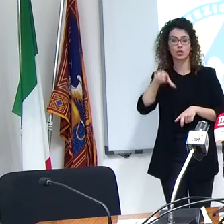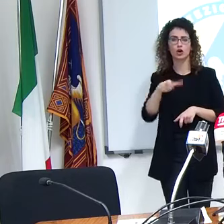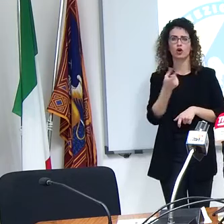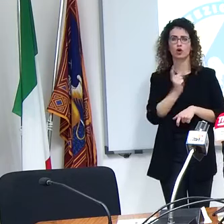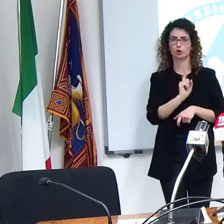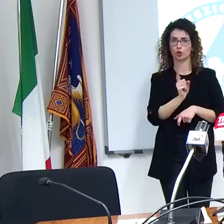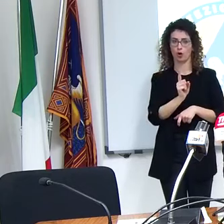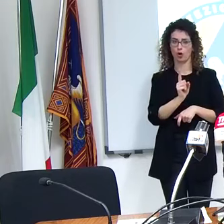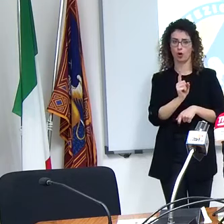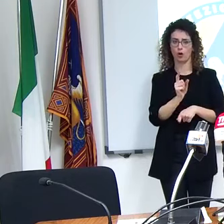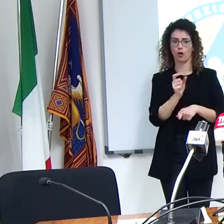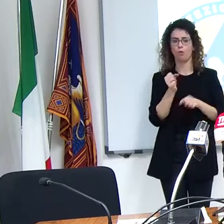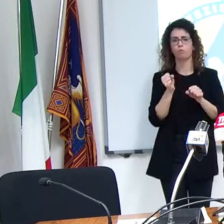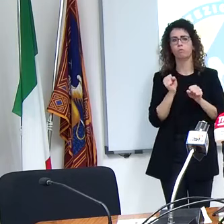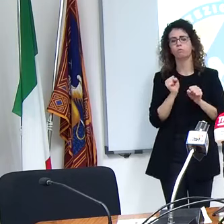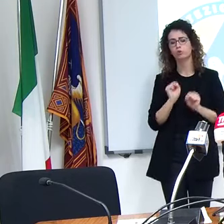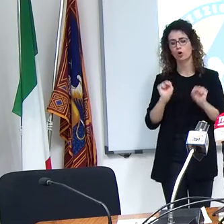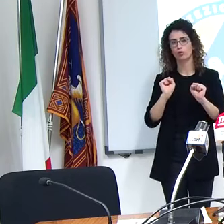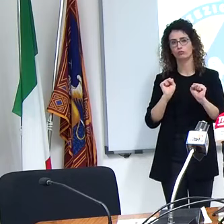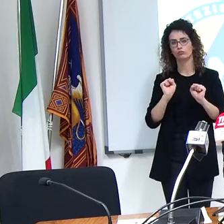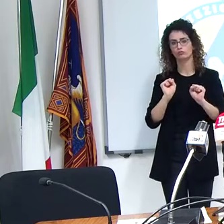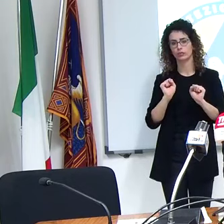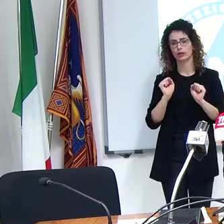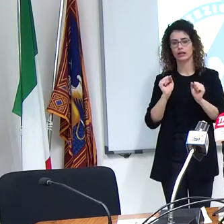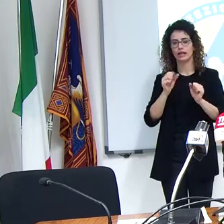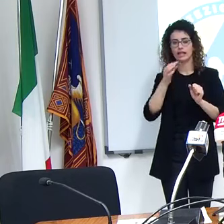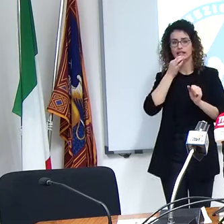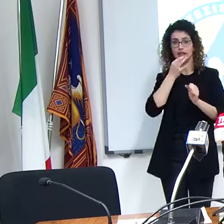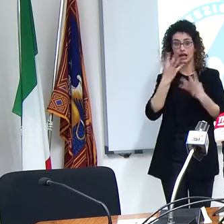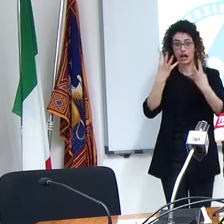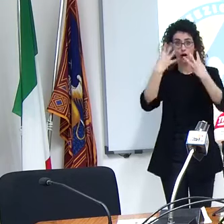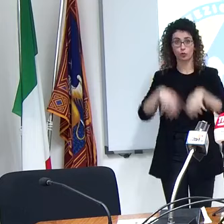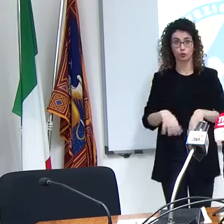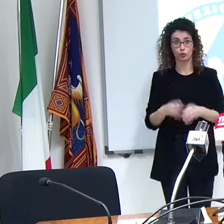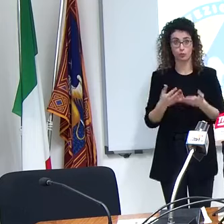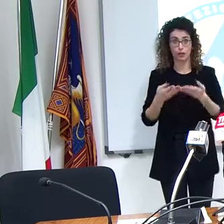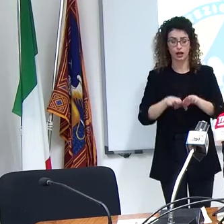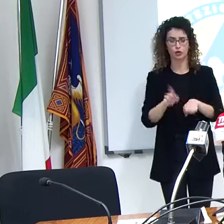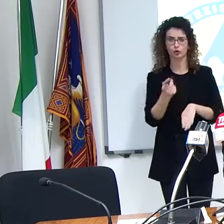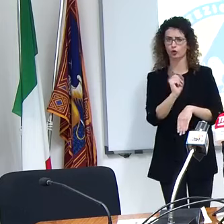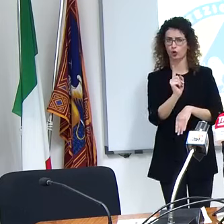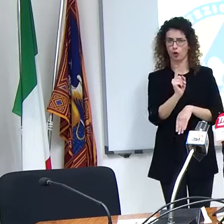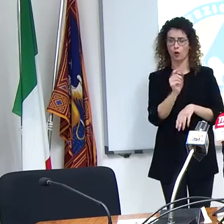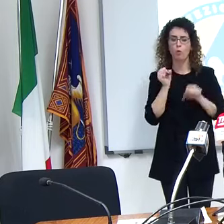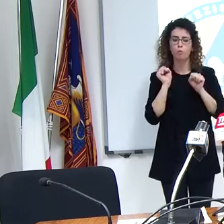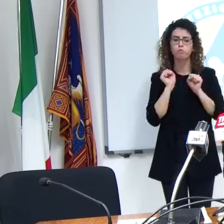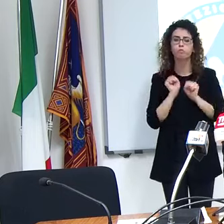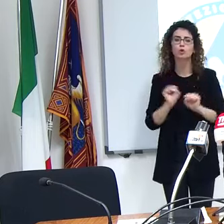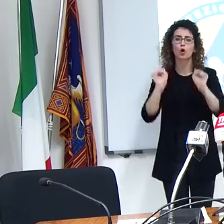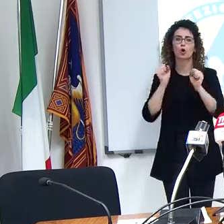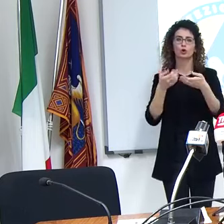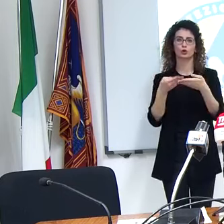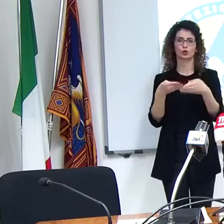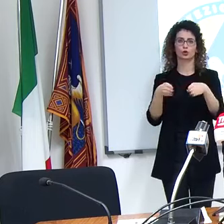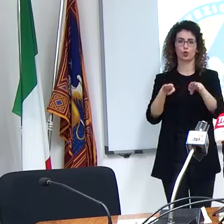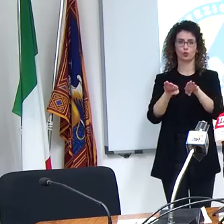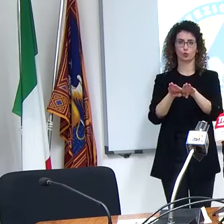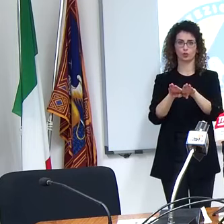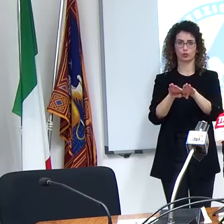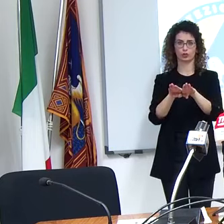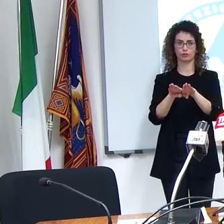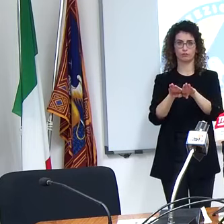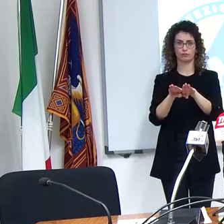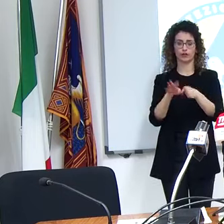non determina un automatismo ma dà la possibilità della chiusura di tutti i